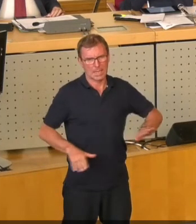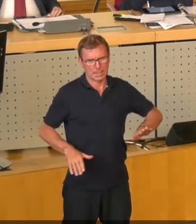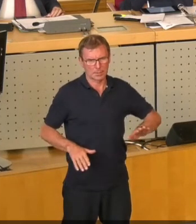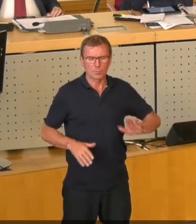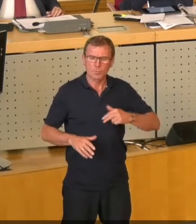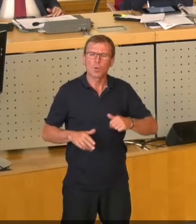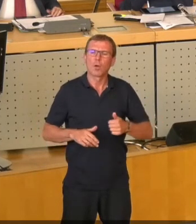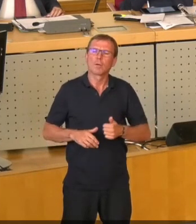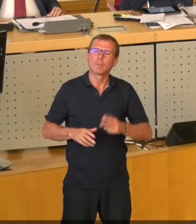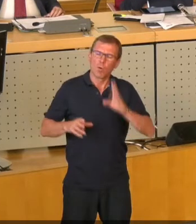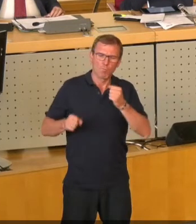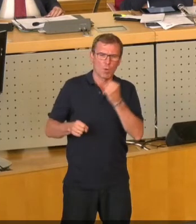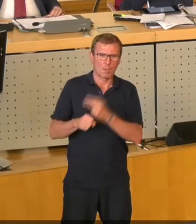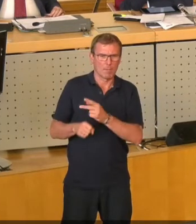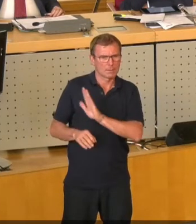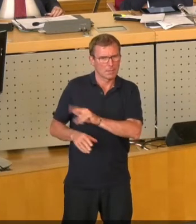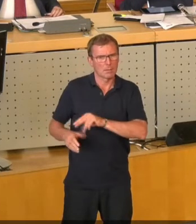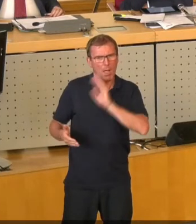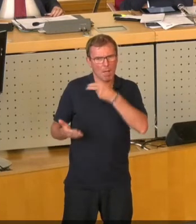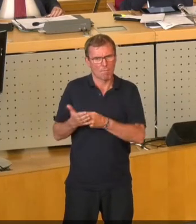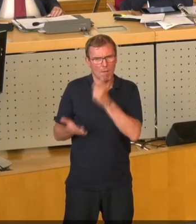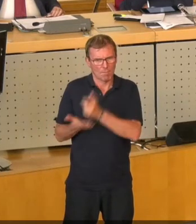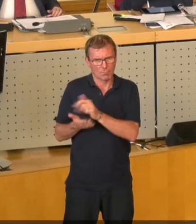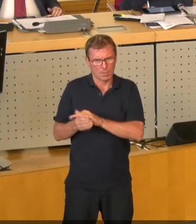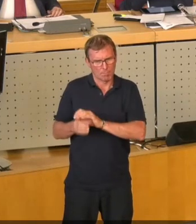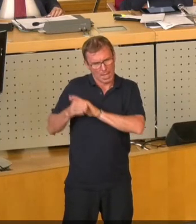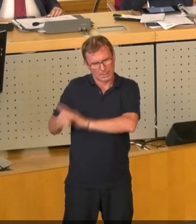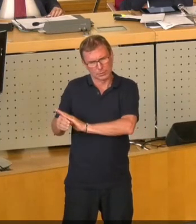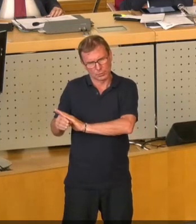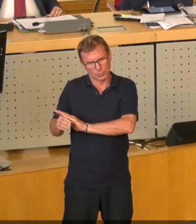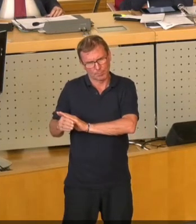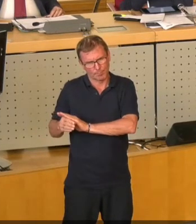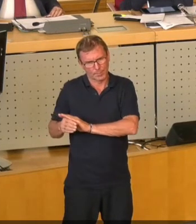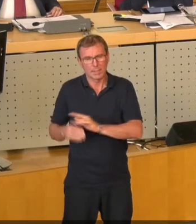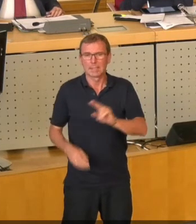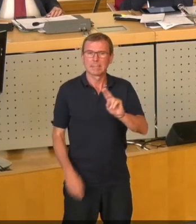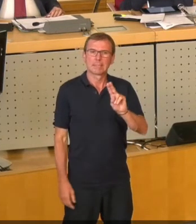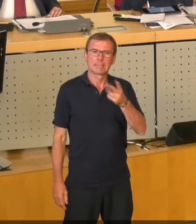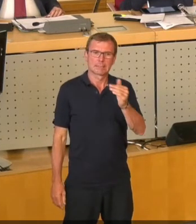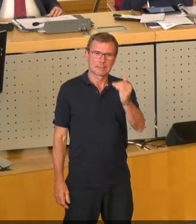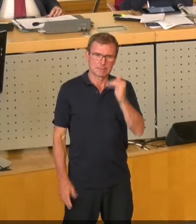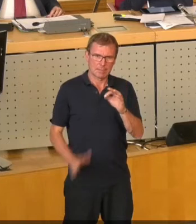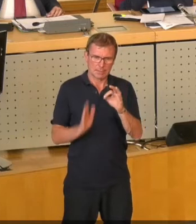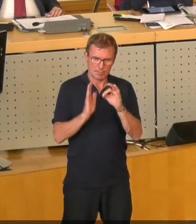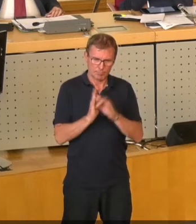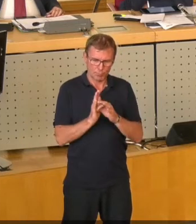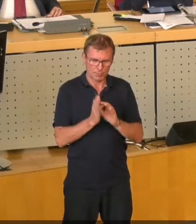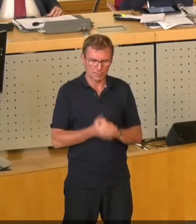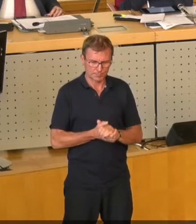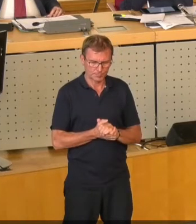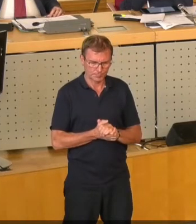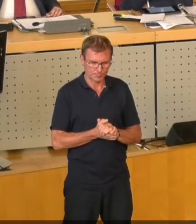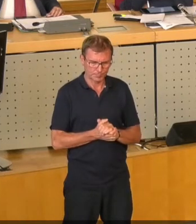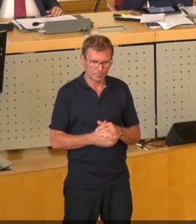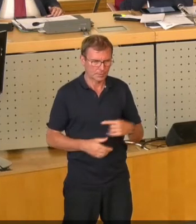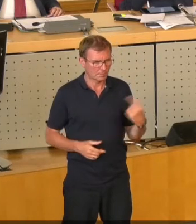Organisationshoheit des Oberbürgermeisters zuweisen. Und der zweite Punkt, den wir hier